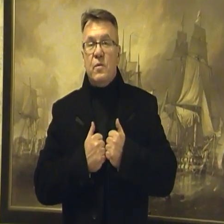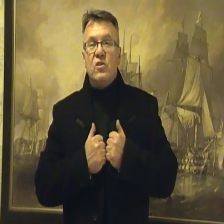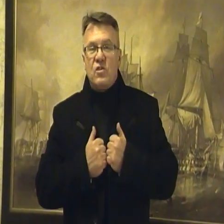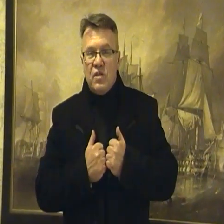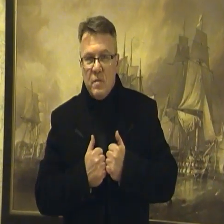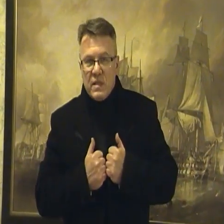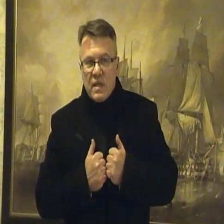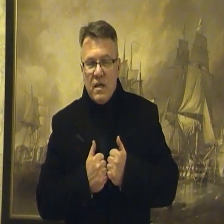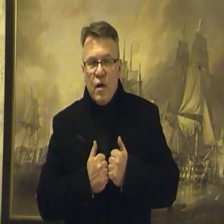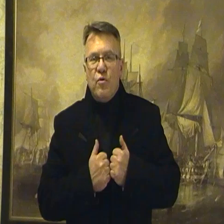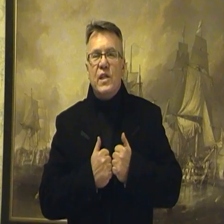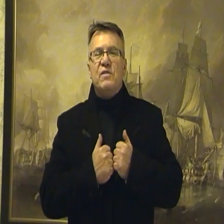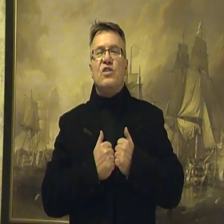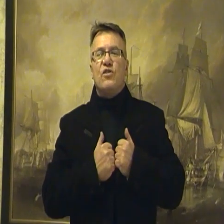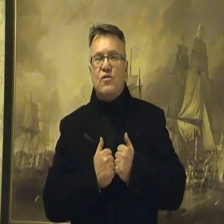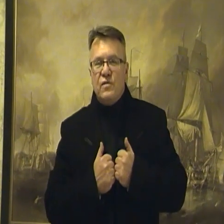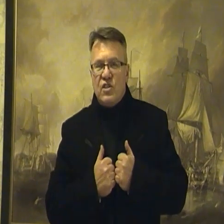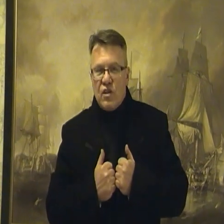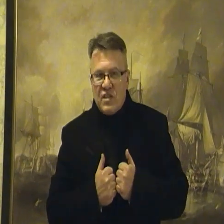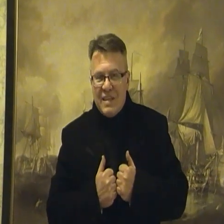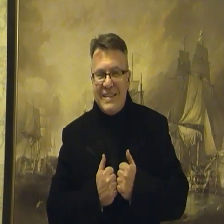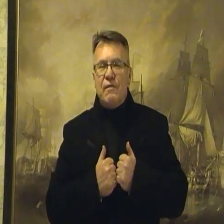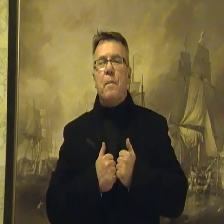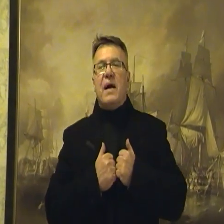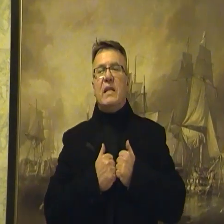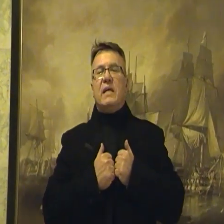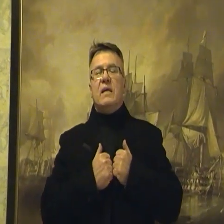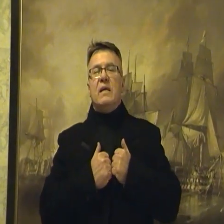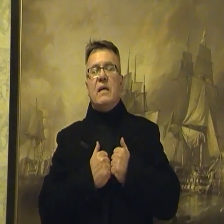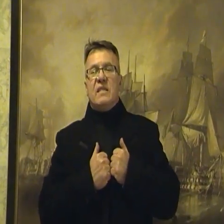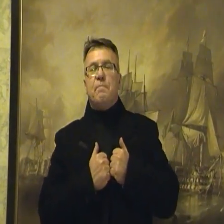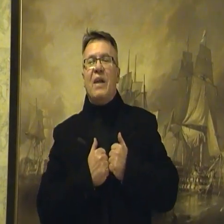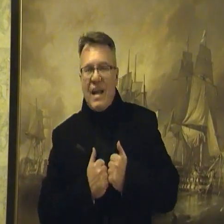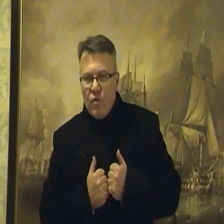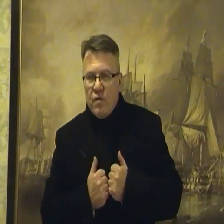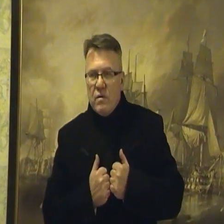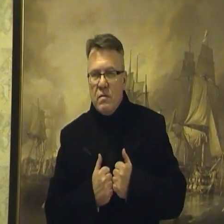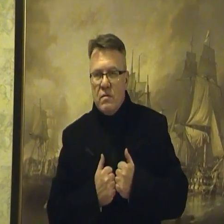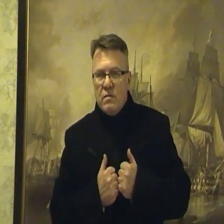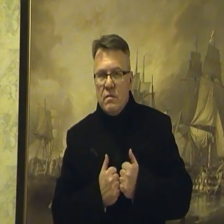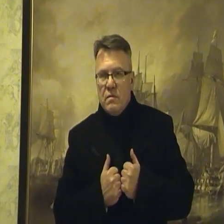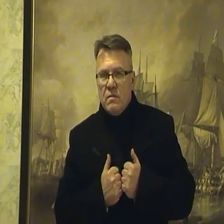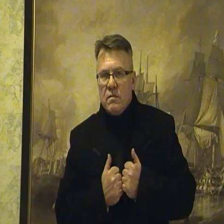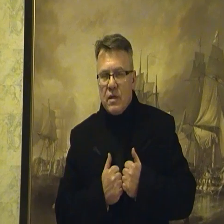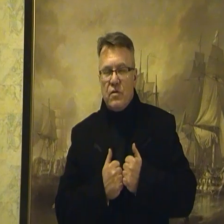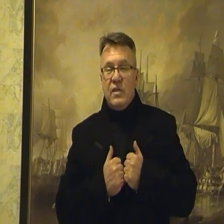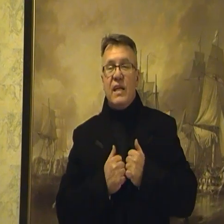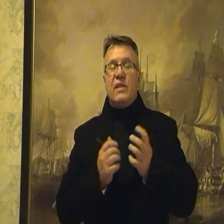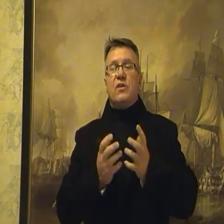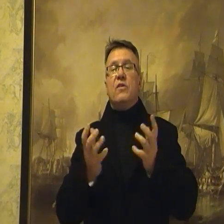numerodyczno-niemieckiej płynęły stosu, stosy całopalne z Polaków. A dlaczego